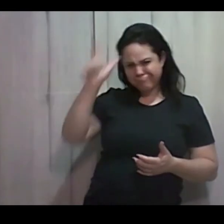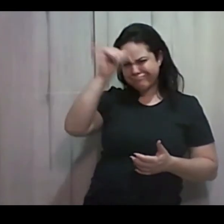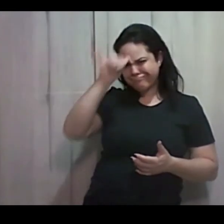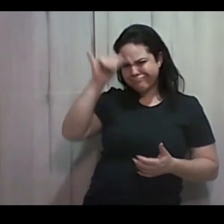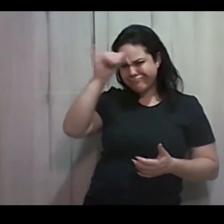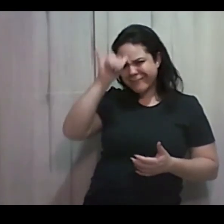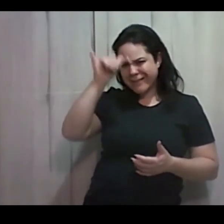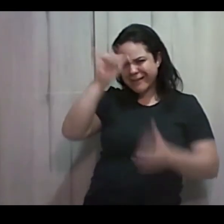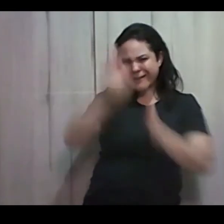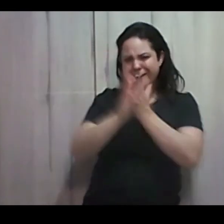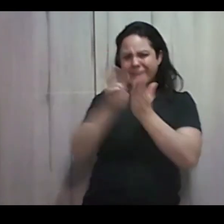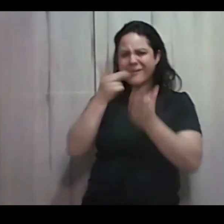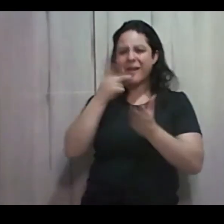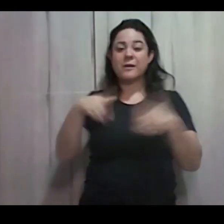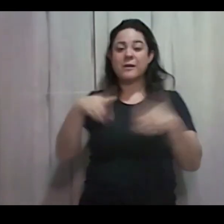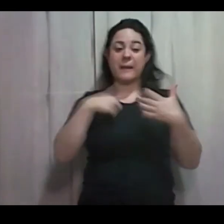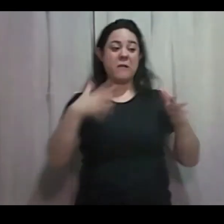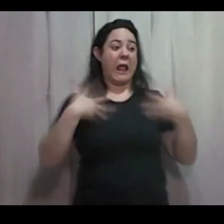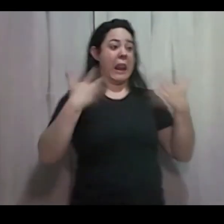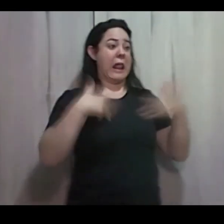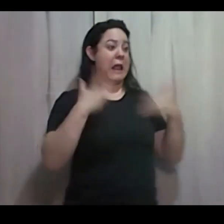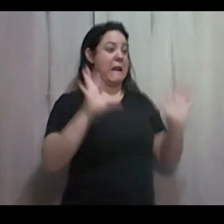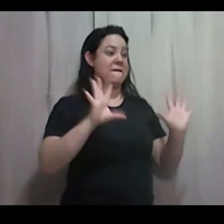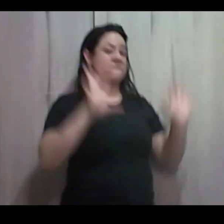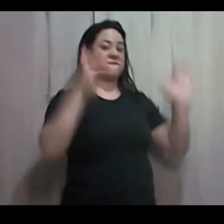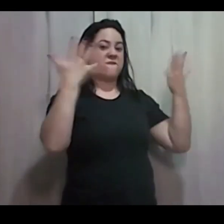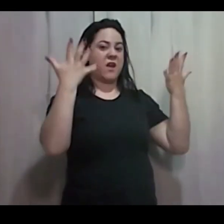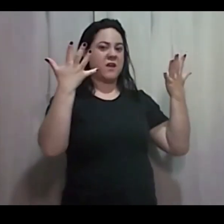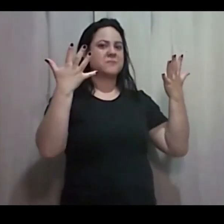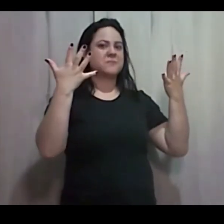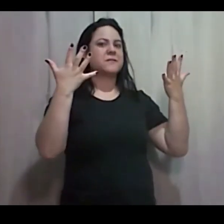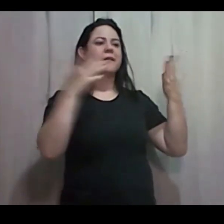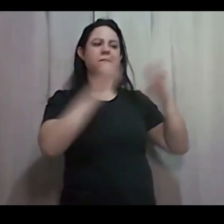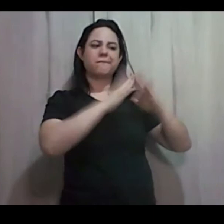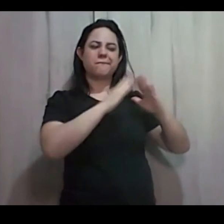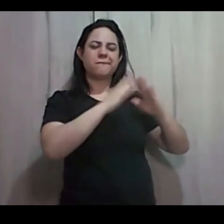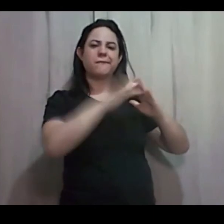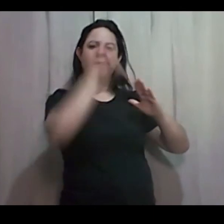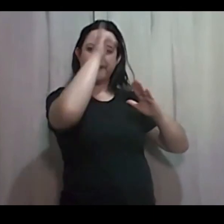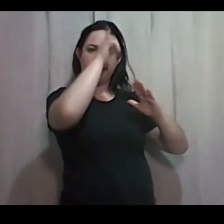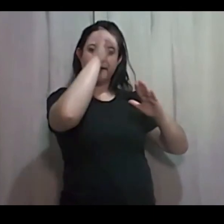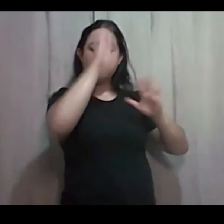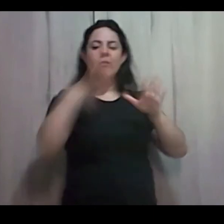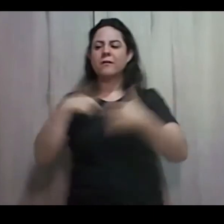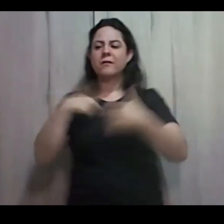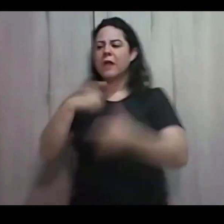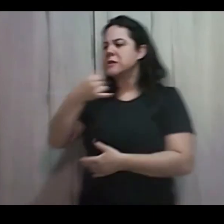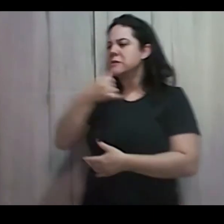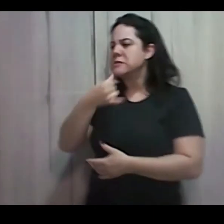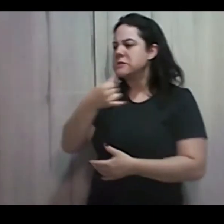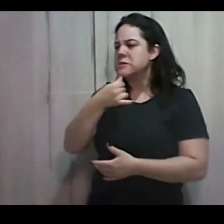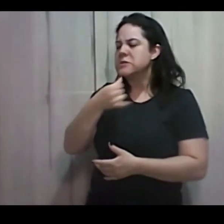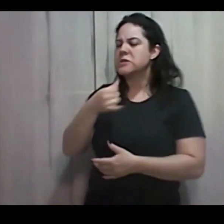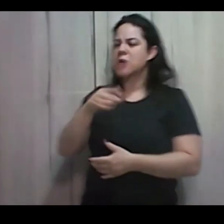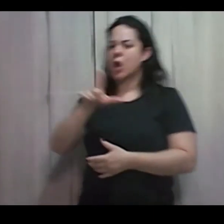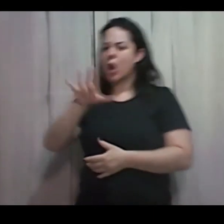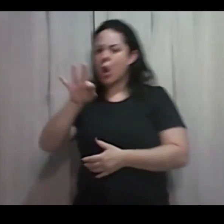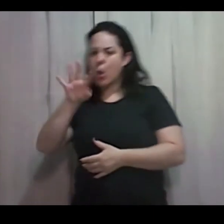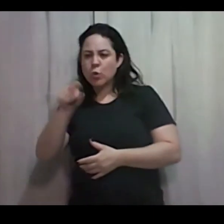alegria Muita festa Moram os tolos E onde existe tristeza Luto Ali está a sabedoria Entendeu? Agora a